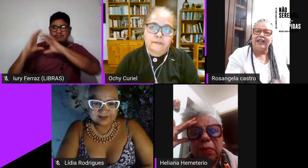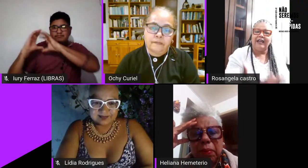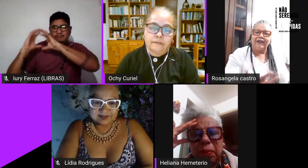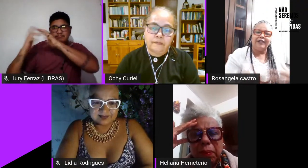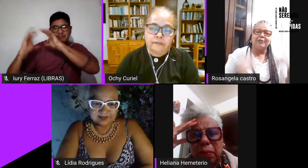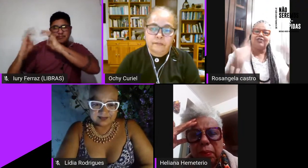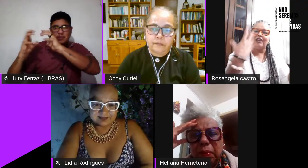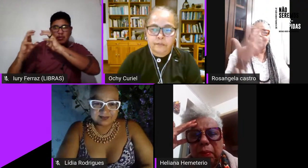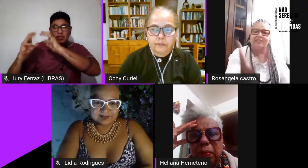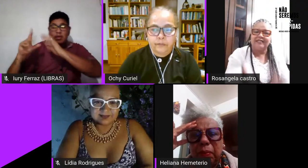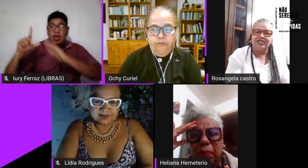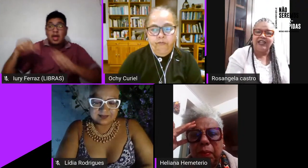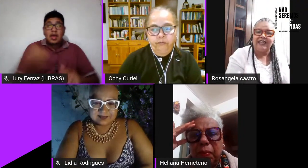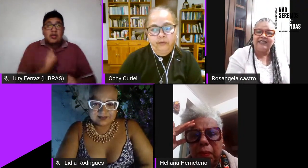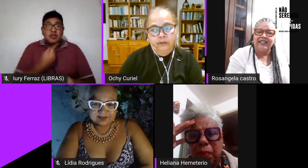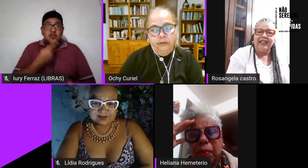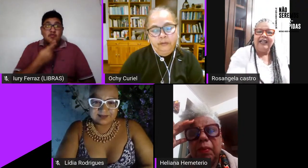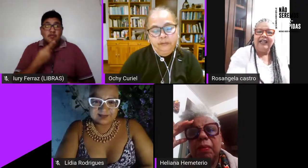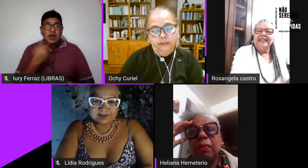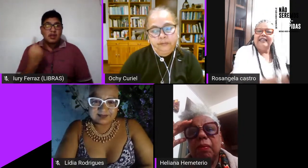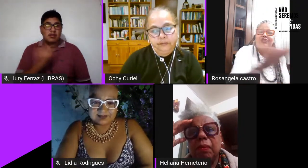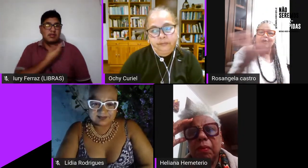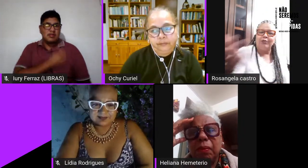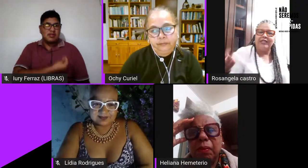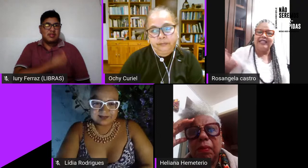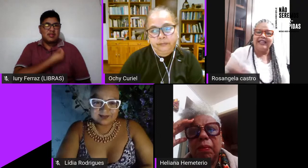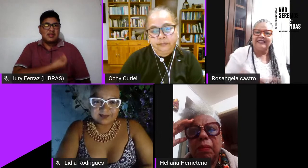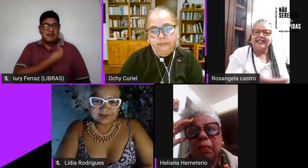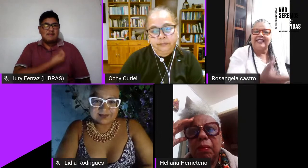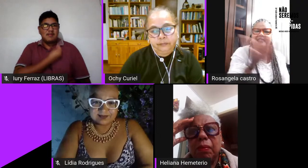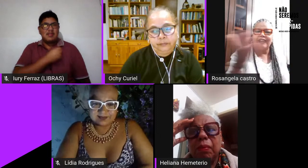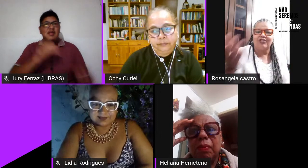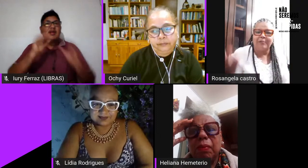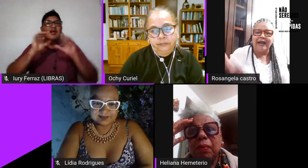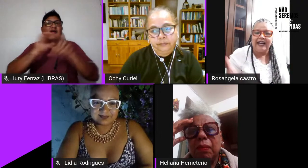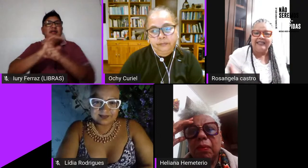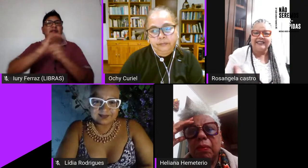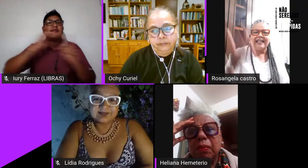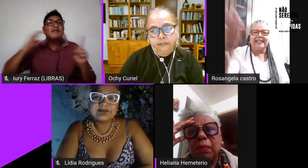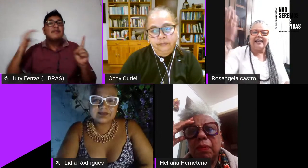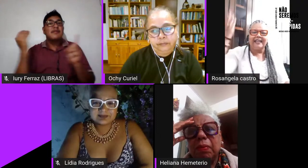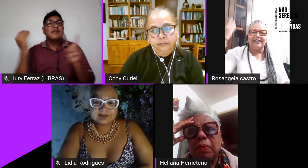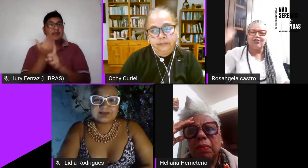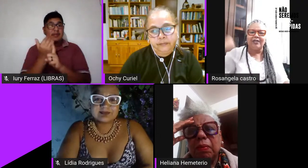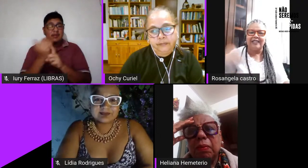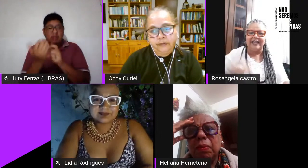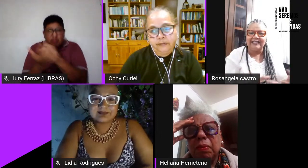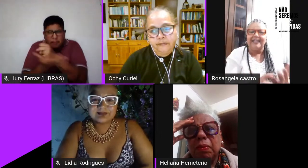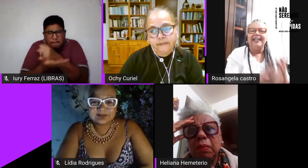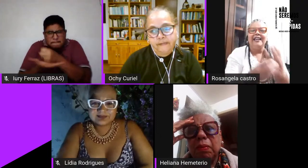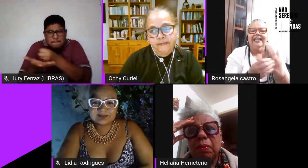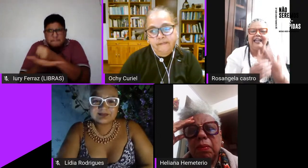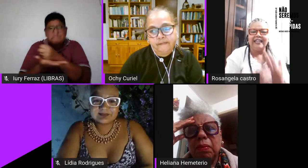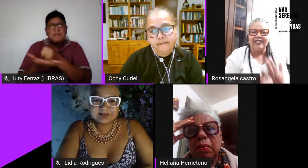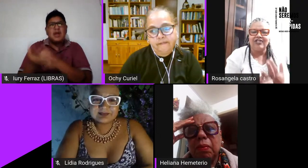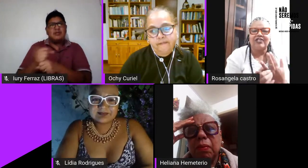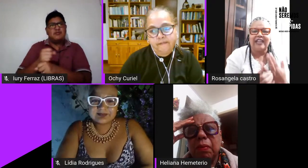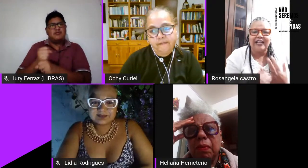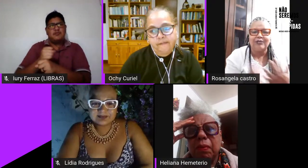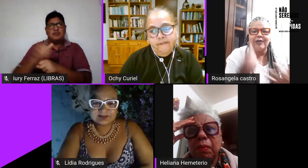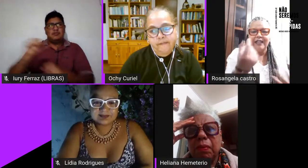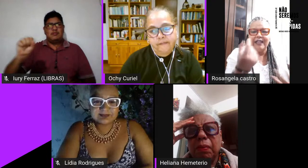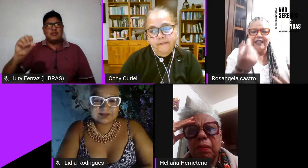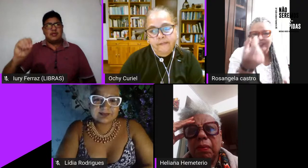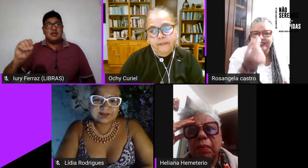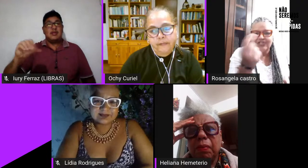falamos da nossa existência nas comunidades eclesiais de barco lá na década de 80 e aí a gente